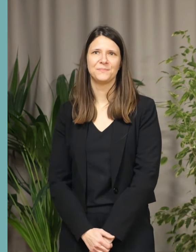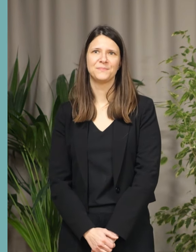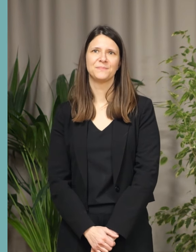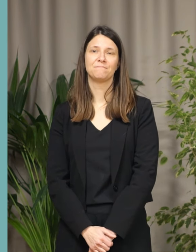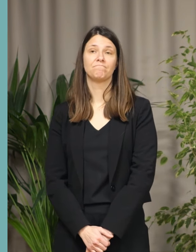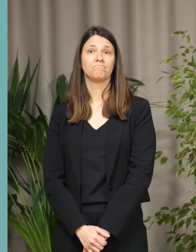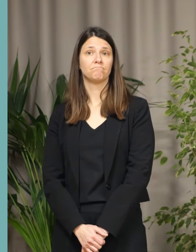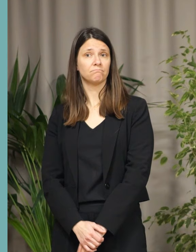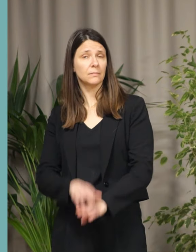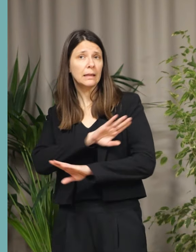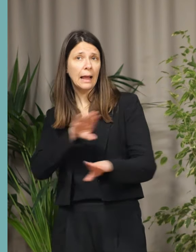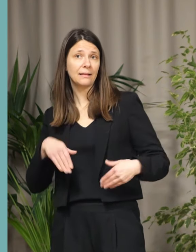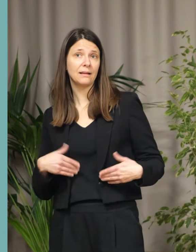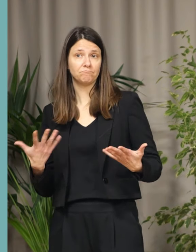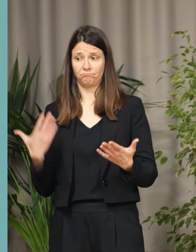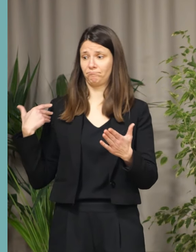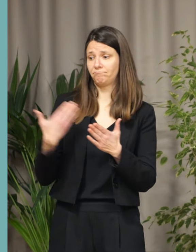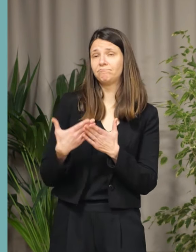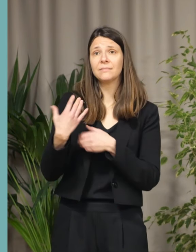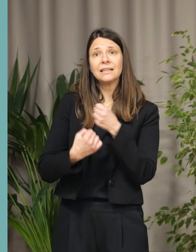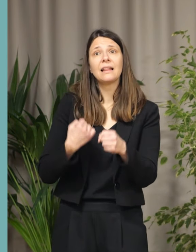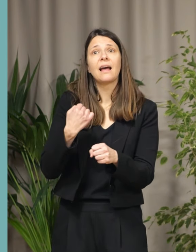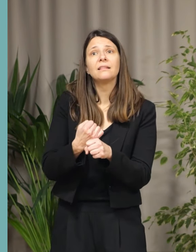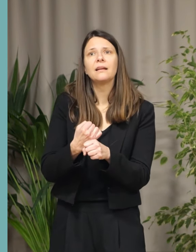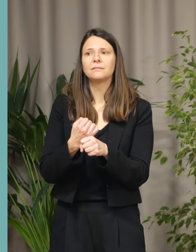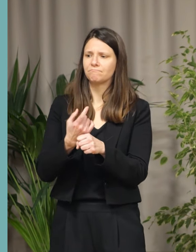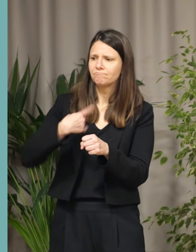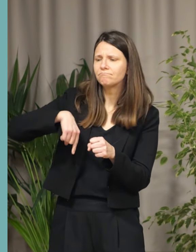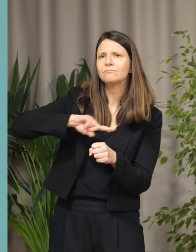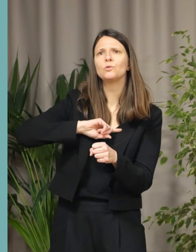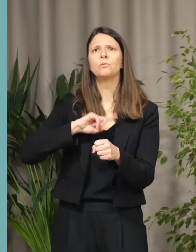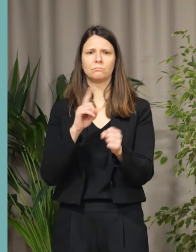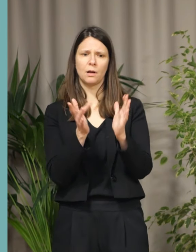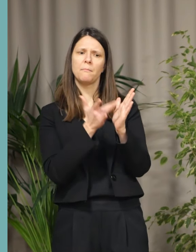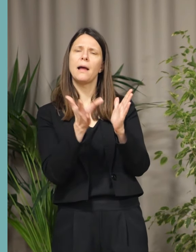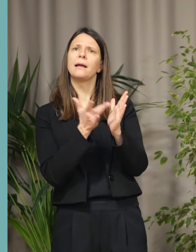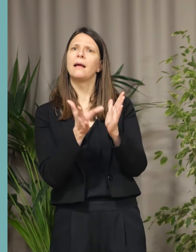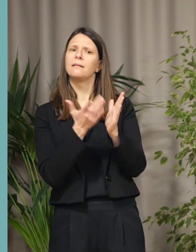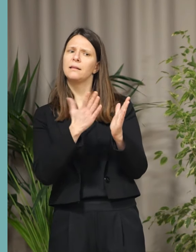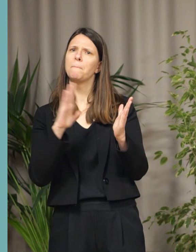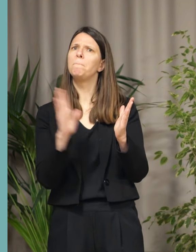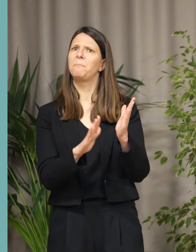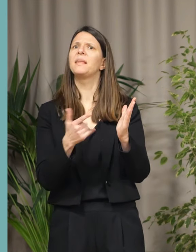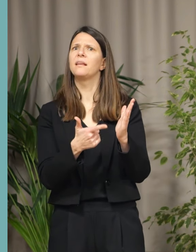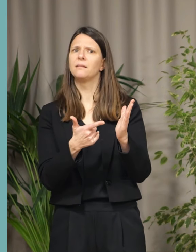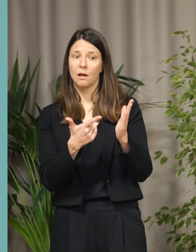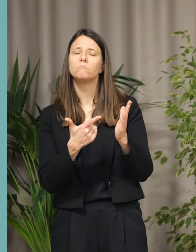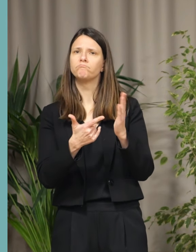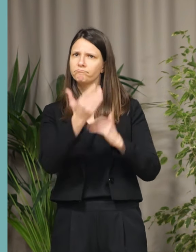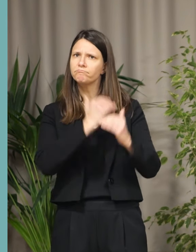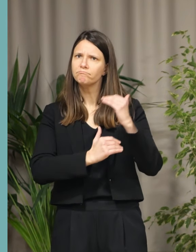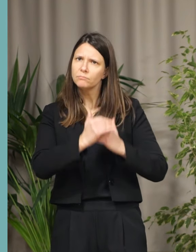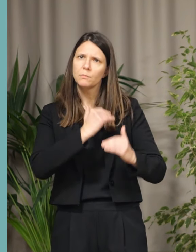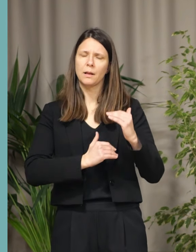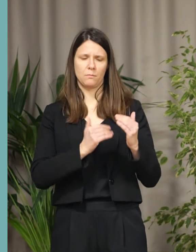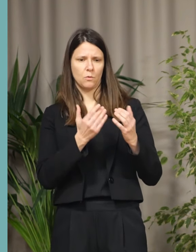Enfin, cette année, nous avons voulu, à travers notre magazine et une campagne de communication, mettre l'accent sur